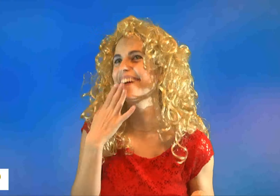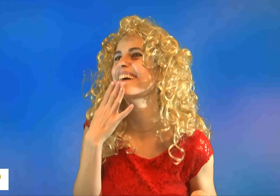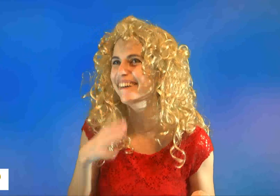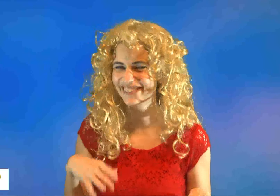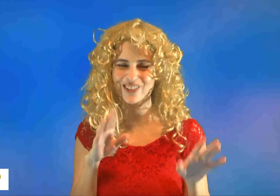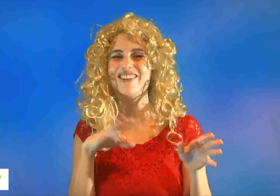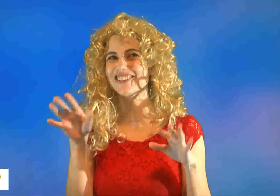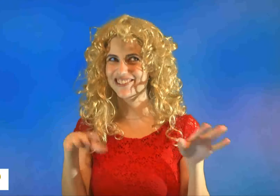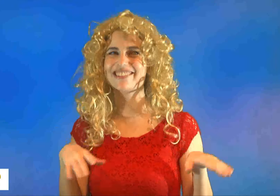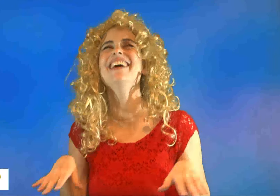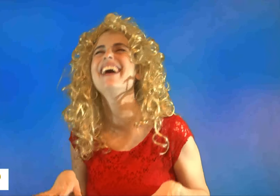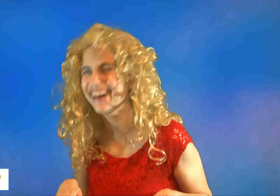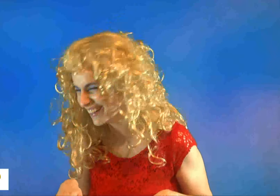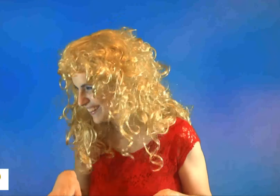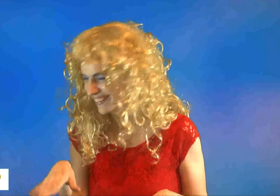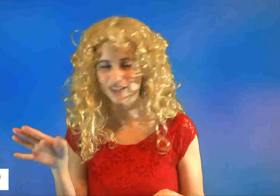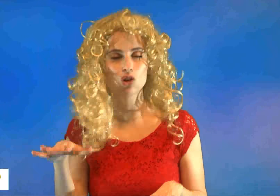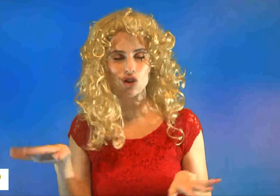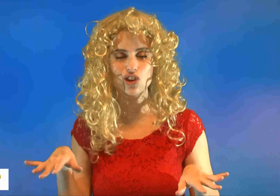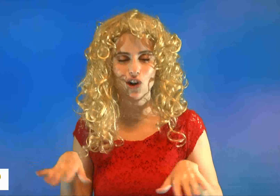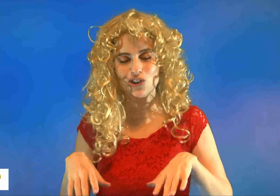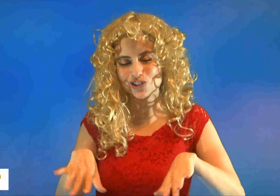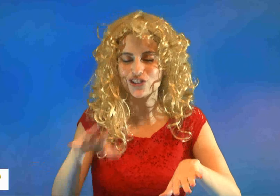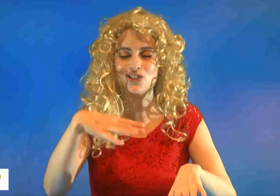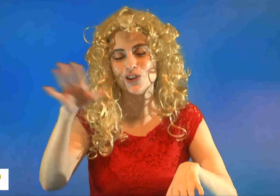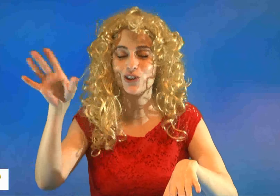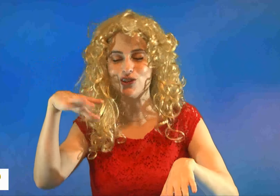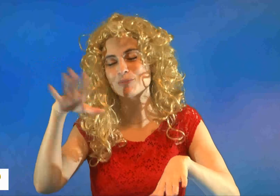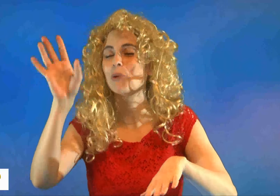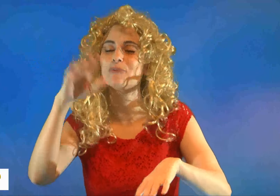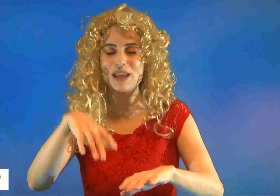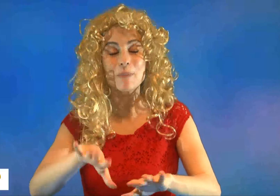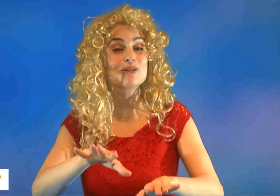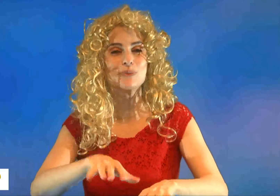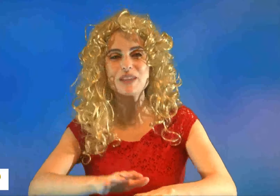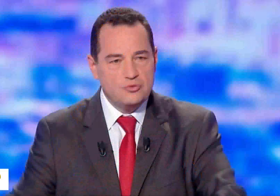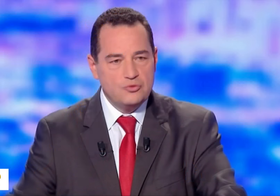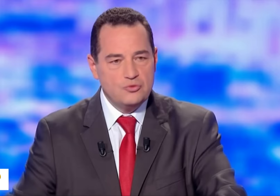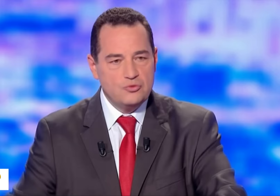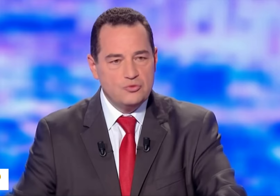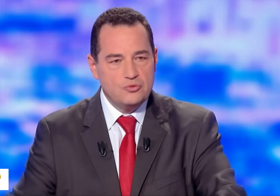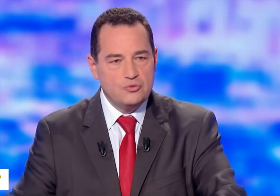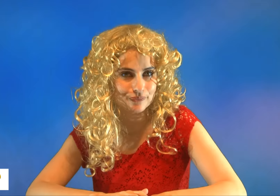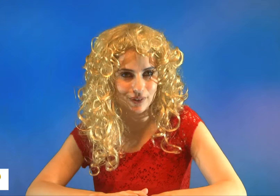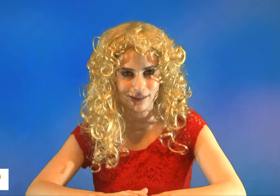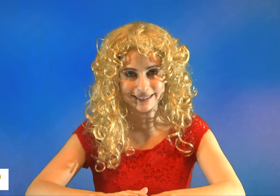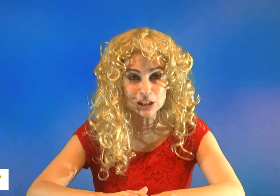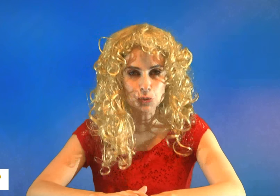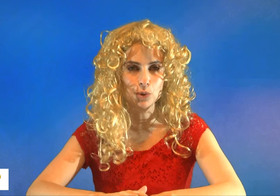Tante glorieuse. Non, tante glorieuse, tante glorieuse. Bon, passons. Poisson dispose